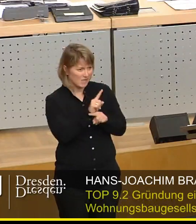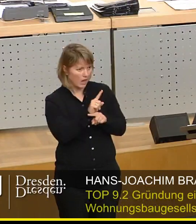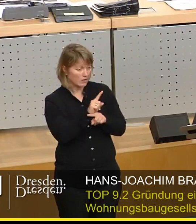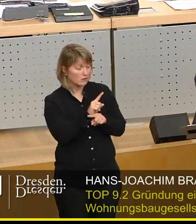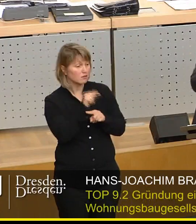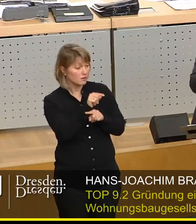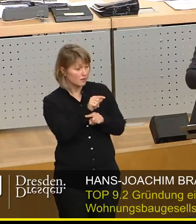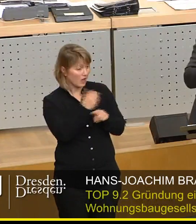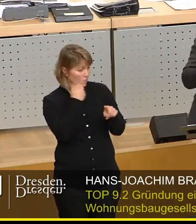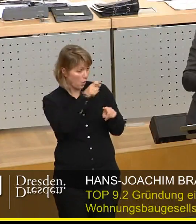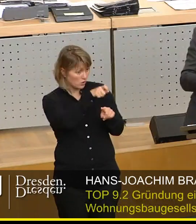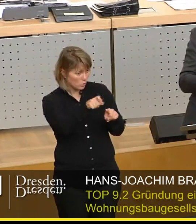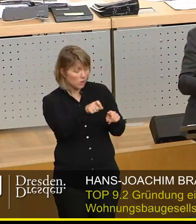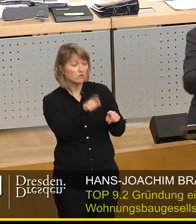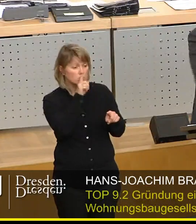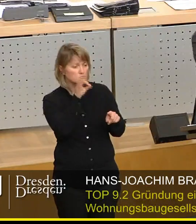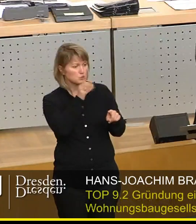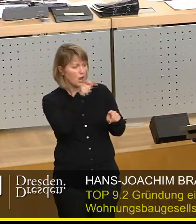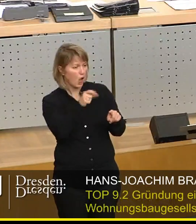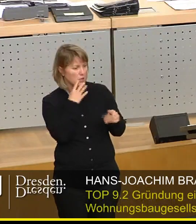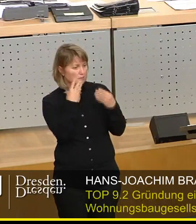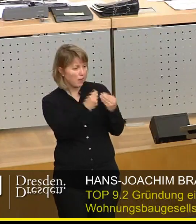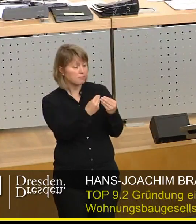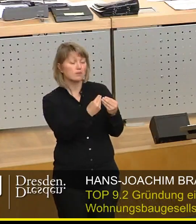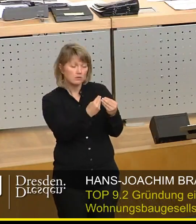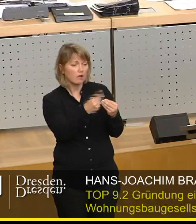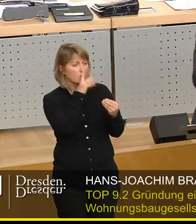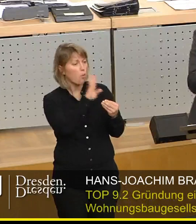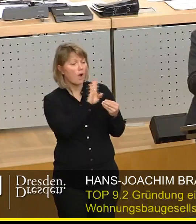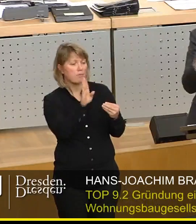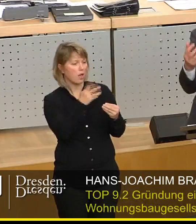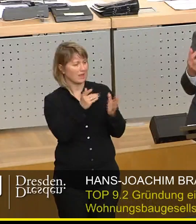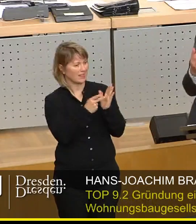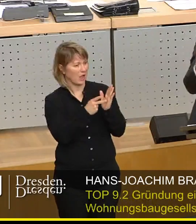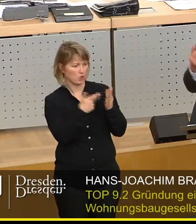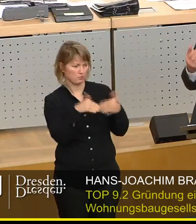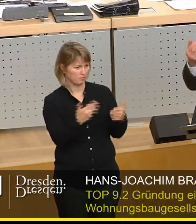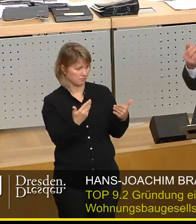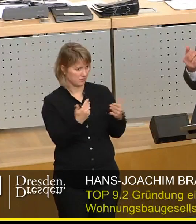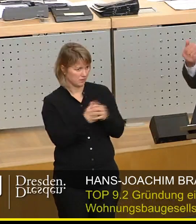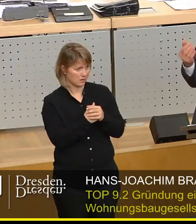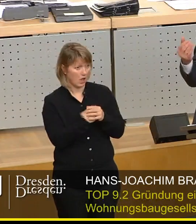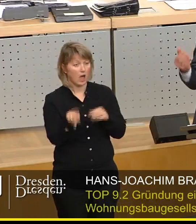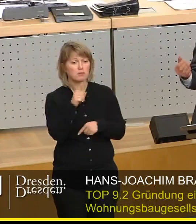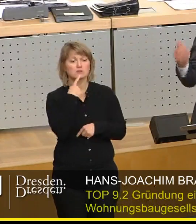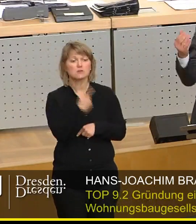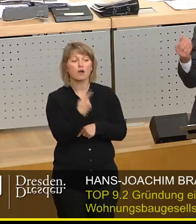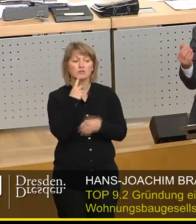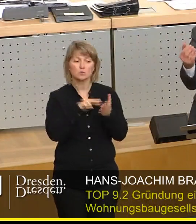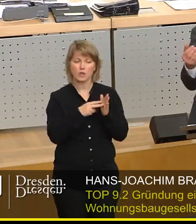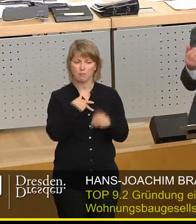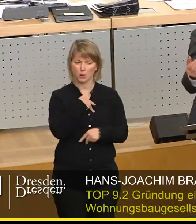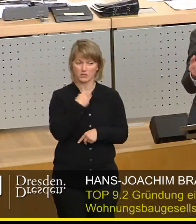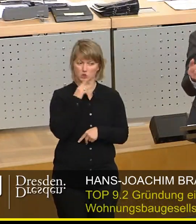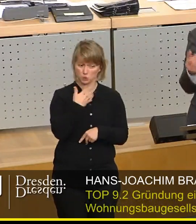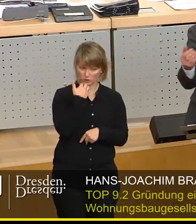mit Personen belegt, die die Kriterien nicht erfüllen. Dann ist das, was Sie allerdings sozialpolitisch wollen und